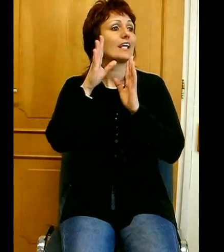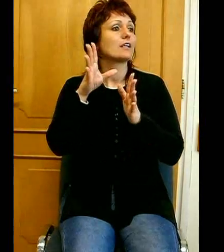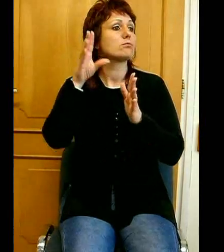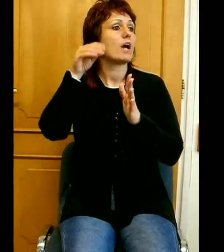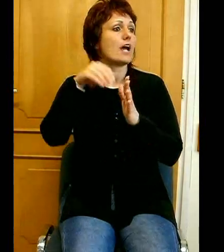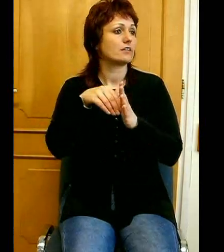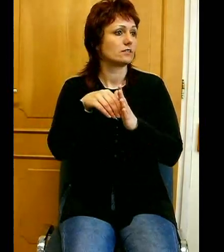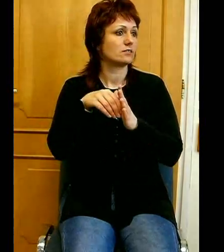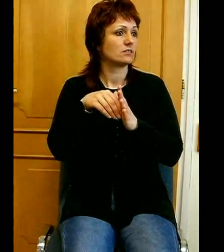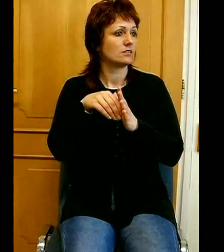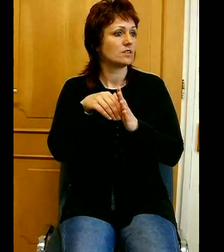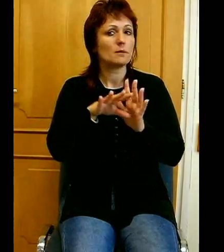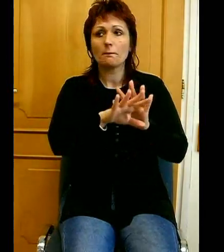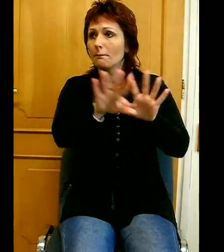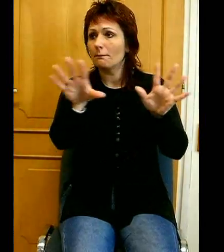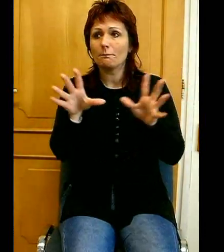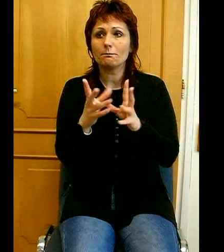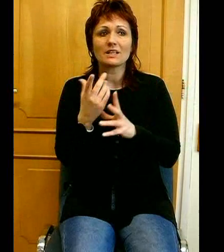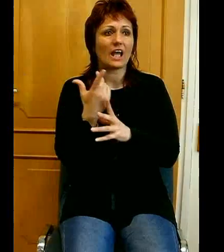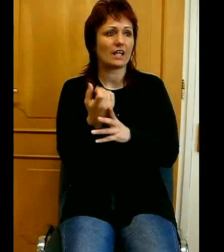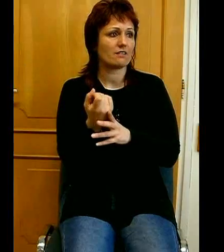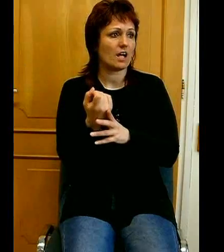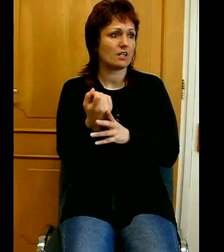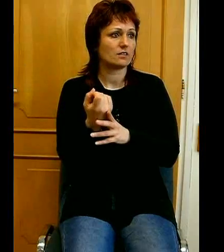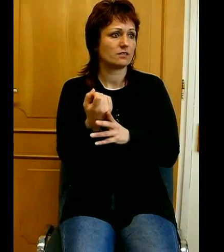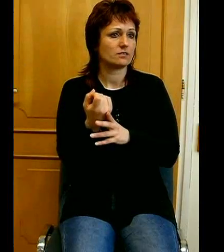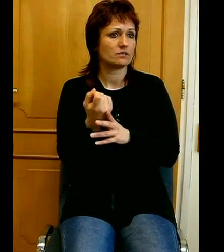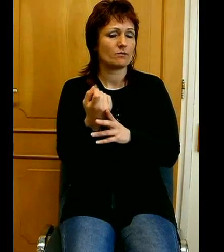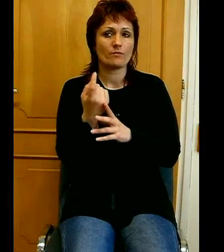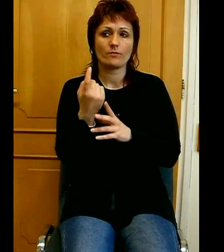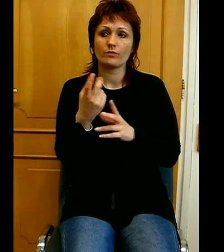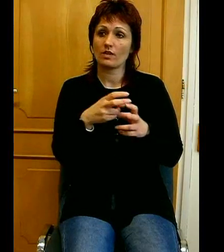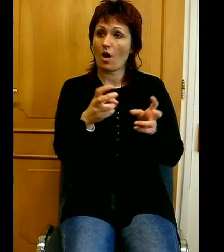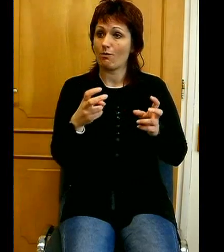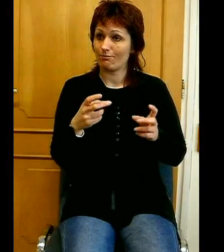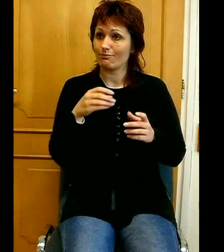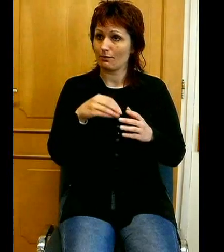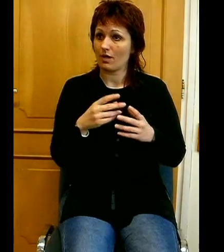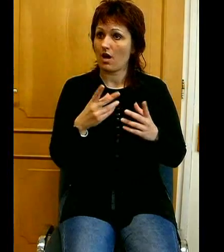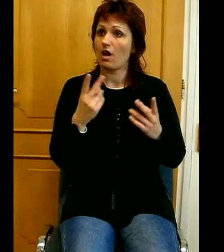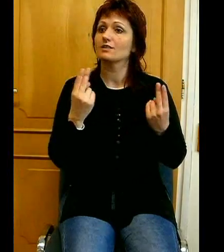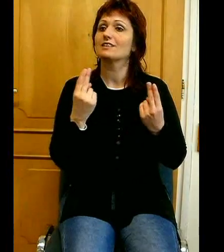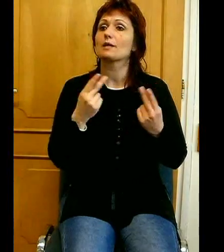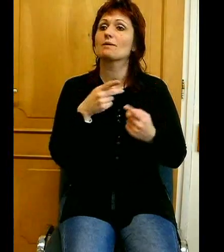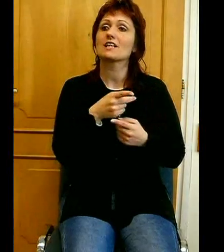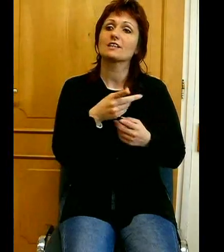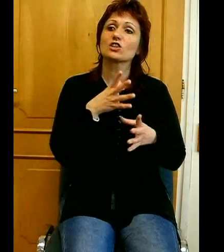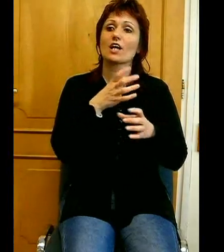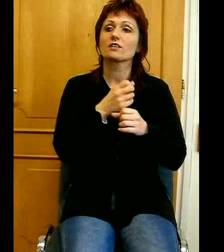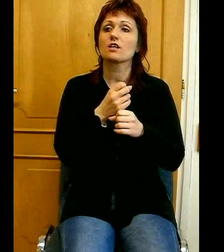Mindenkivel személyválogatást éltünk, de a Biblia természetesen tartja, hogy van egy leginkább. És leginkább